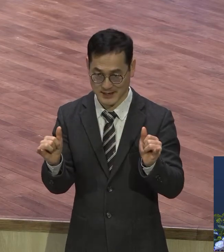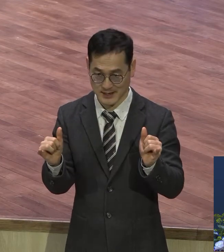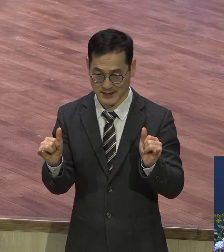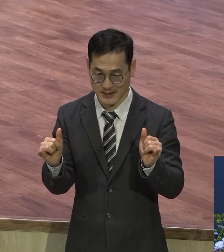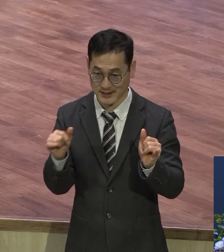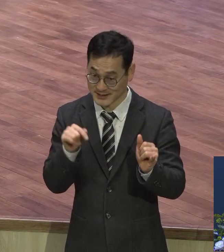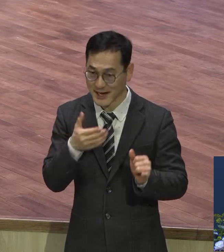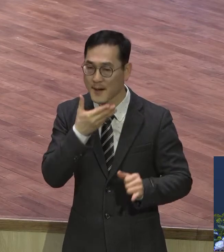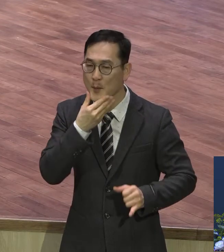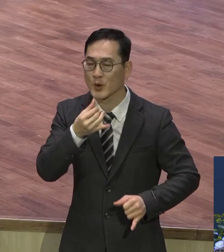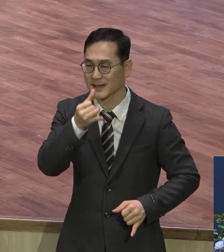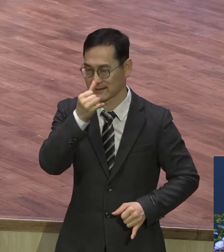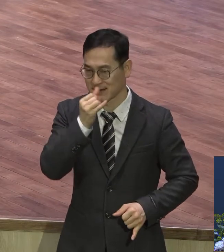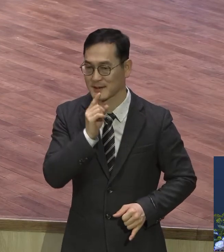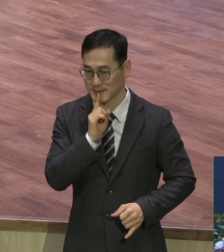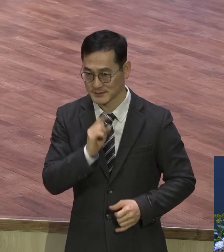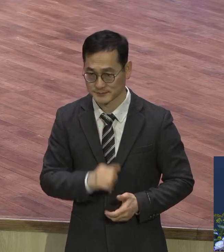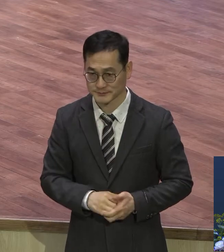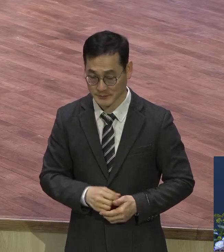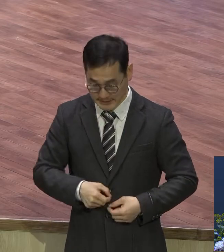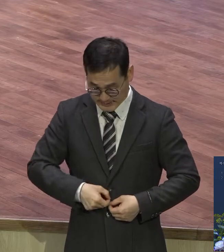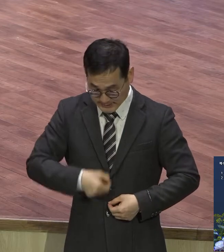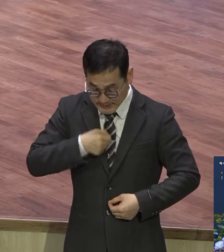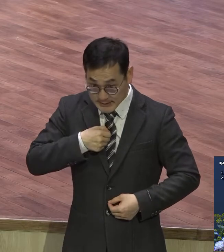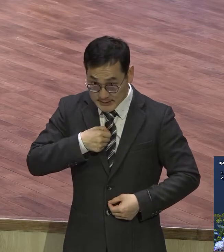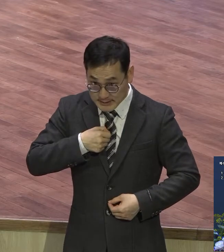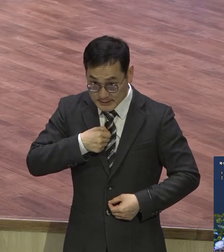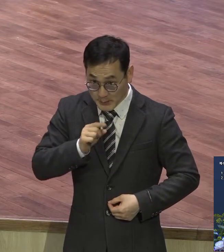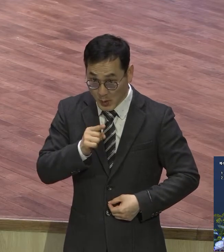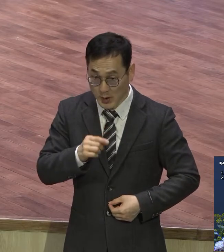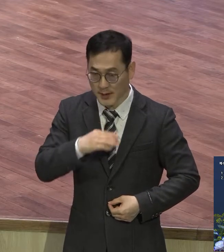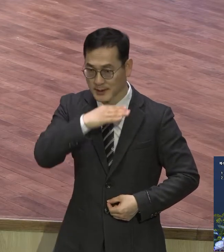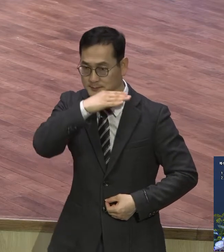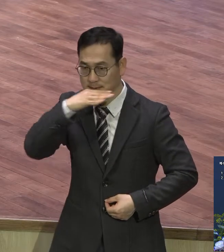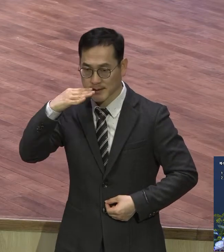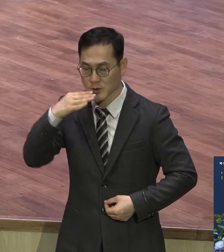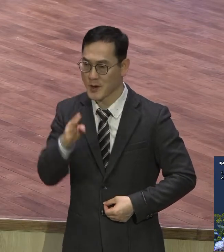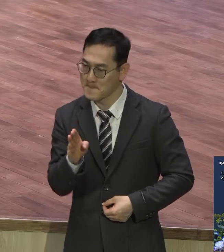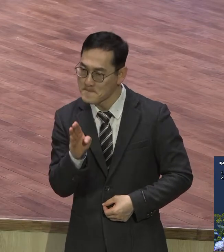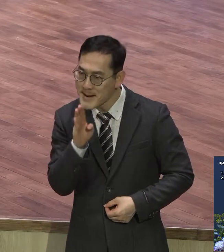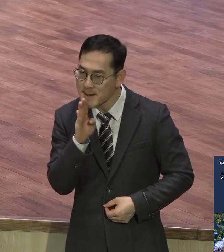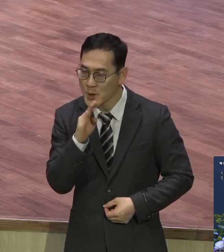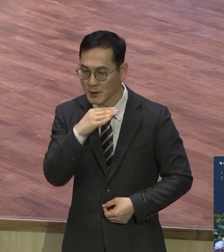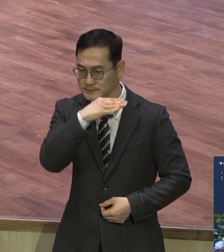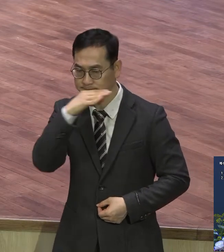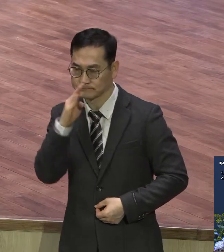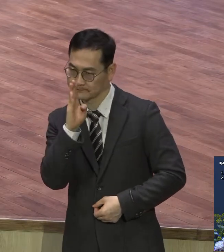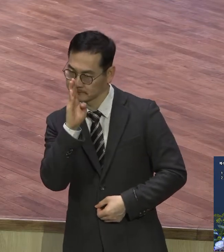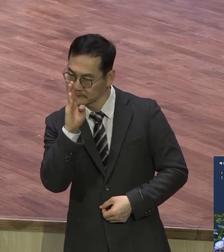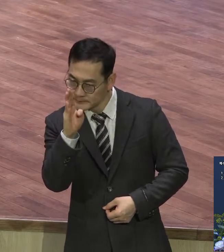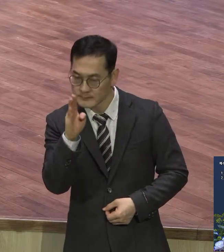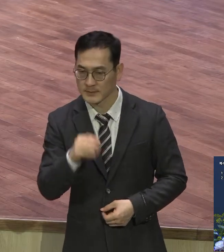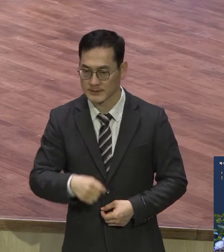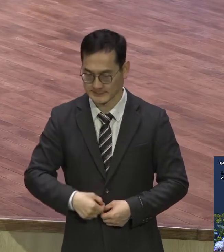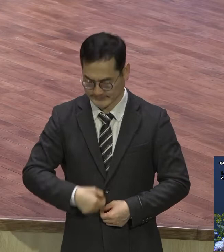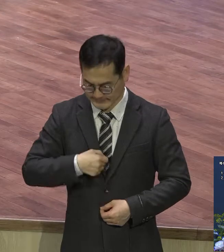일반적으로 어렵다 하면 옳고 바르고 정직으로 또 어리가 있는 이